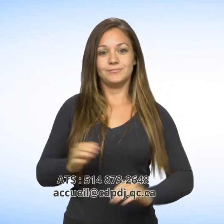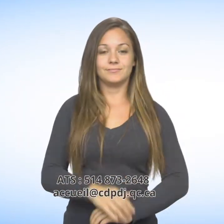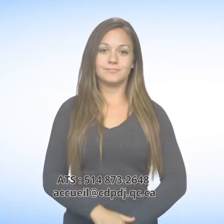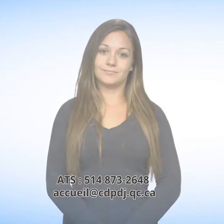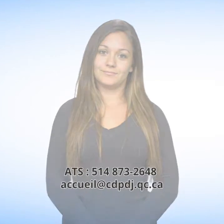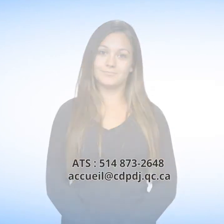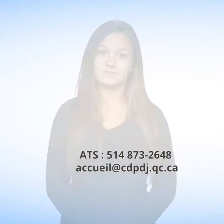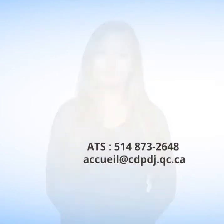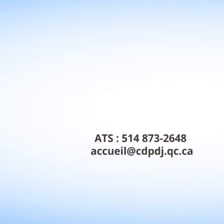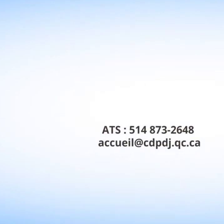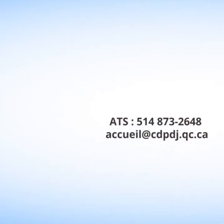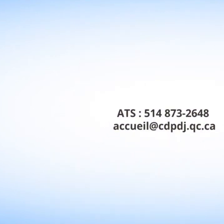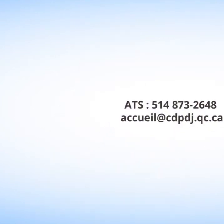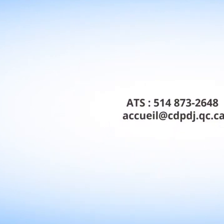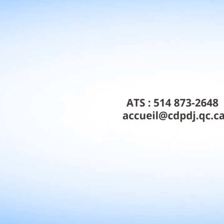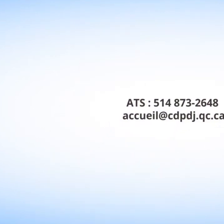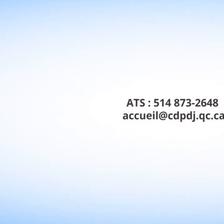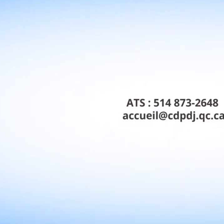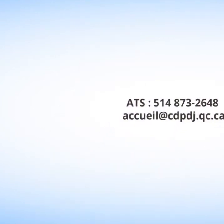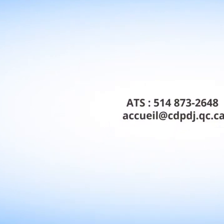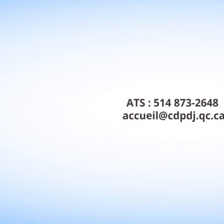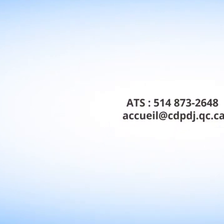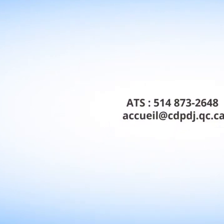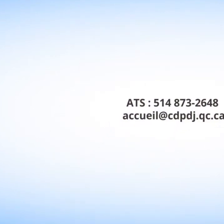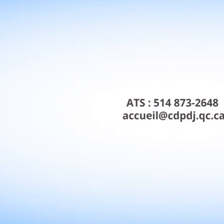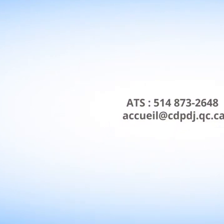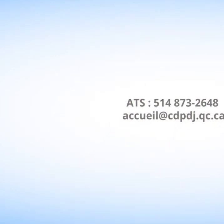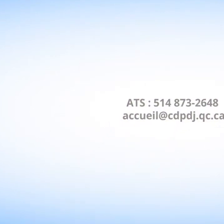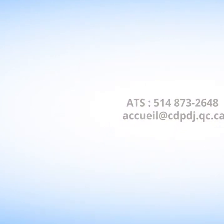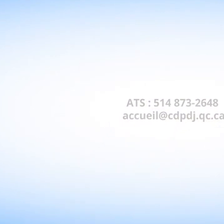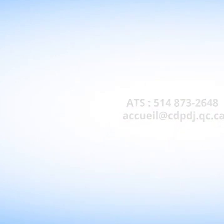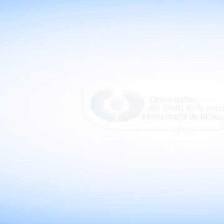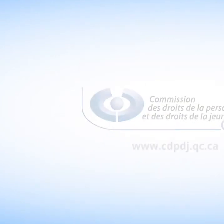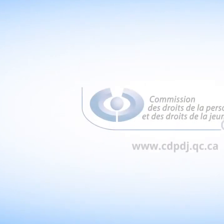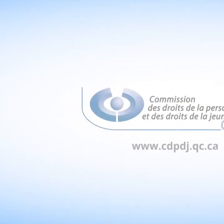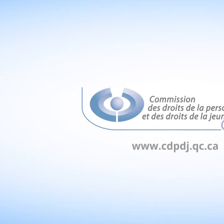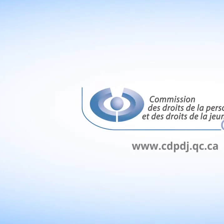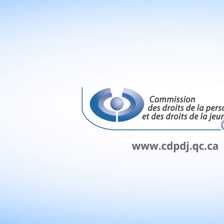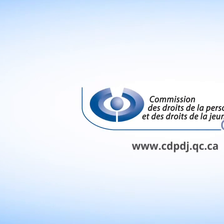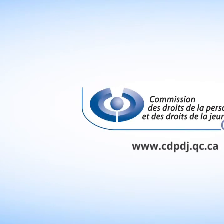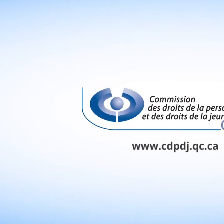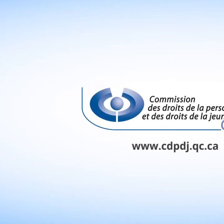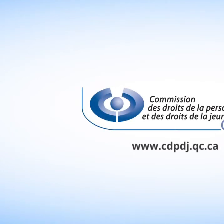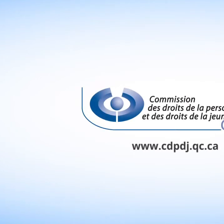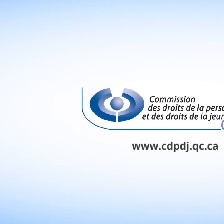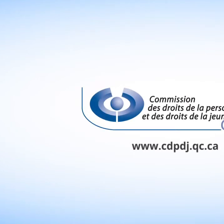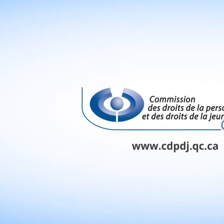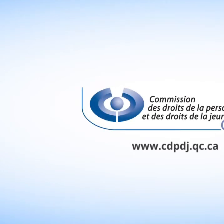ATS 514-873-2648 Par courriel, accueil à commercial, cdpdj